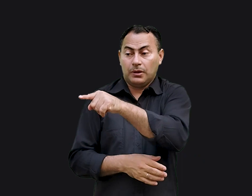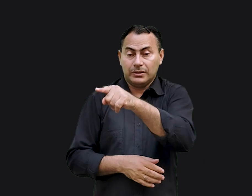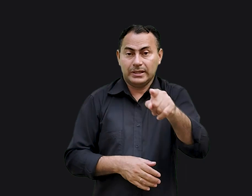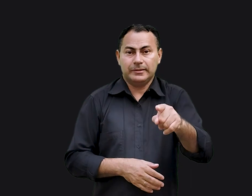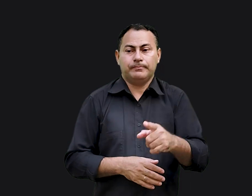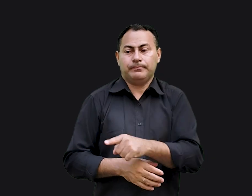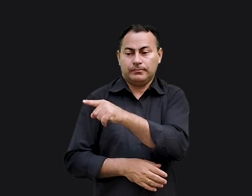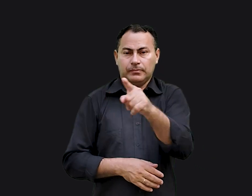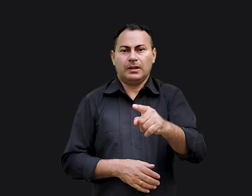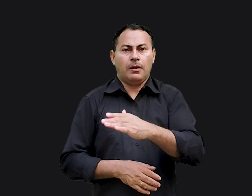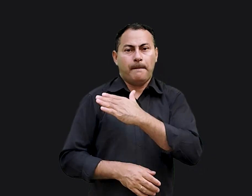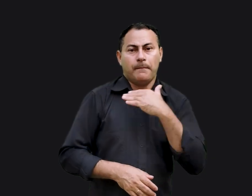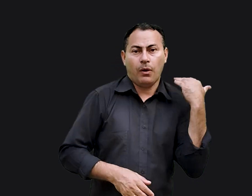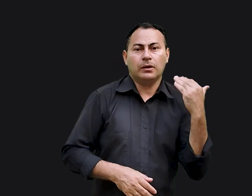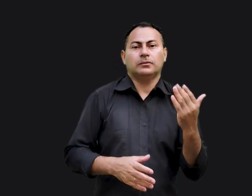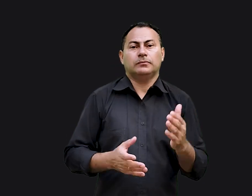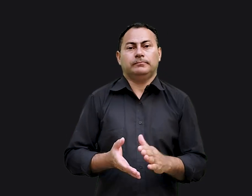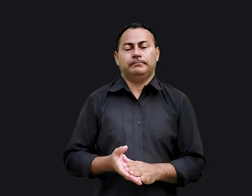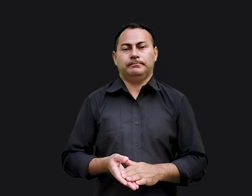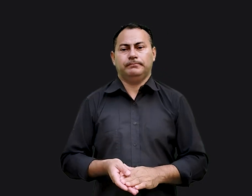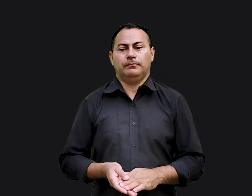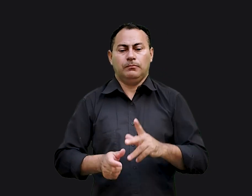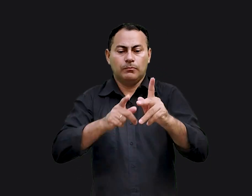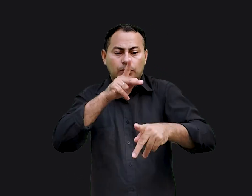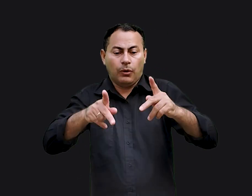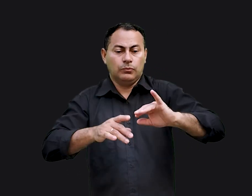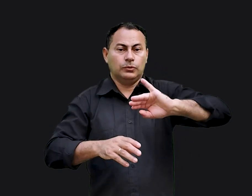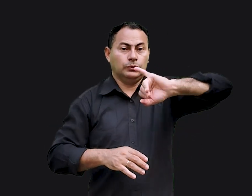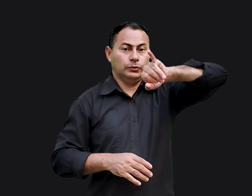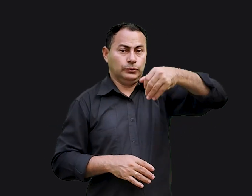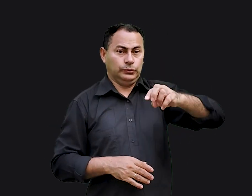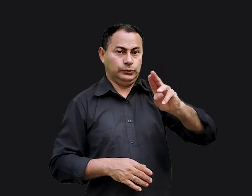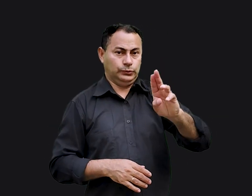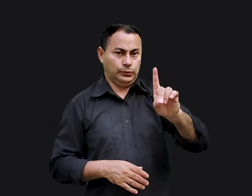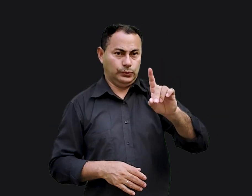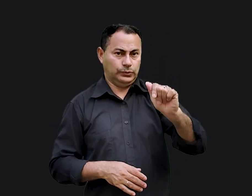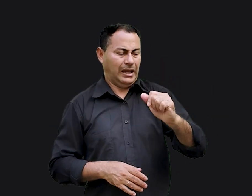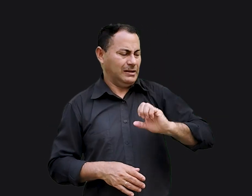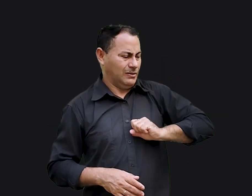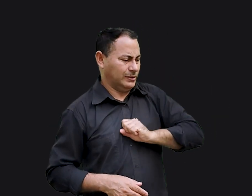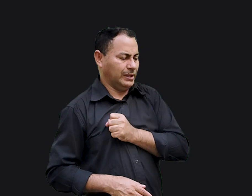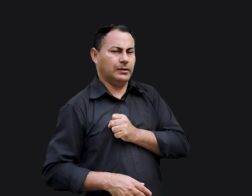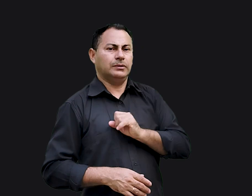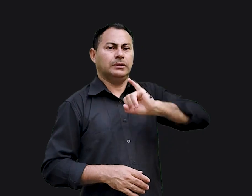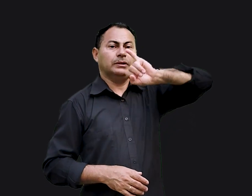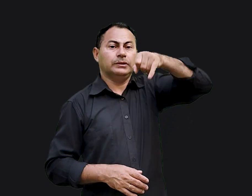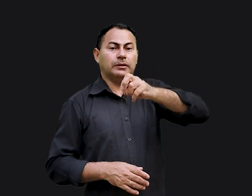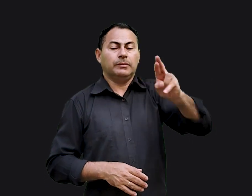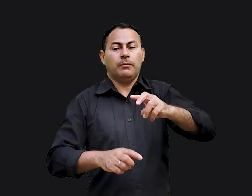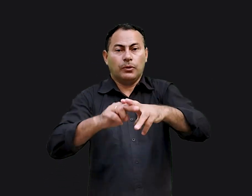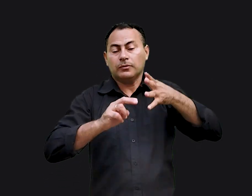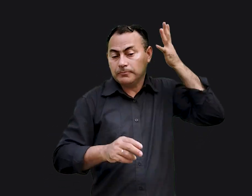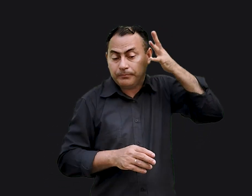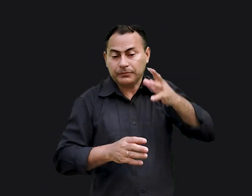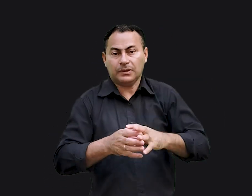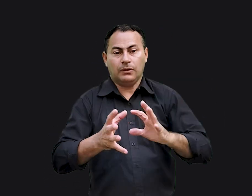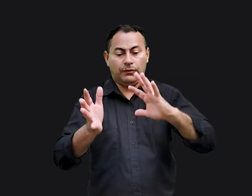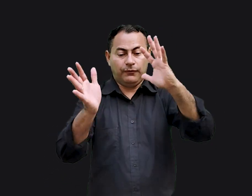Acabou para vocês. Vocês serão mortos. O povo de Judá odiava Gerenias por causa do sermão do